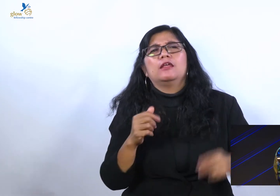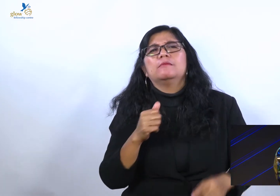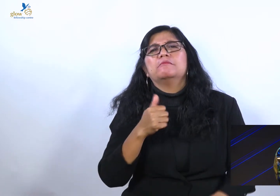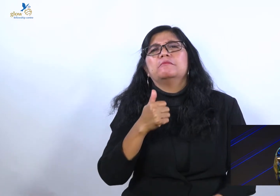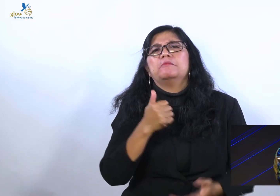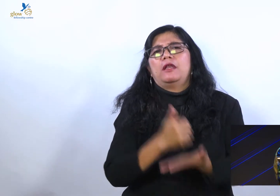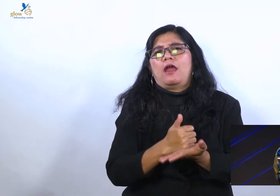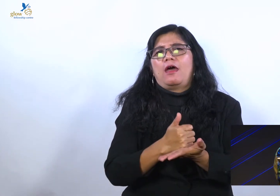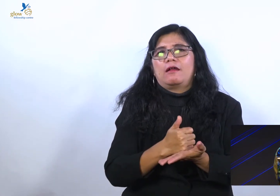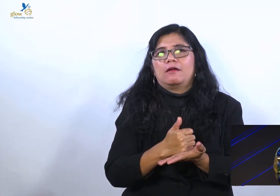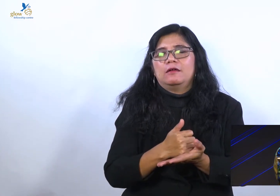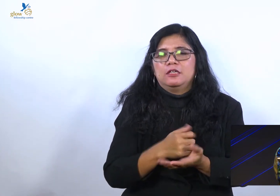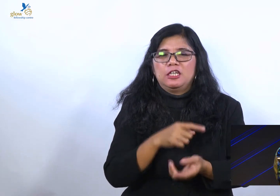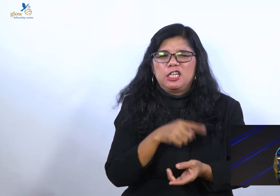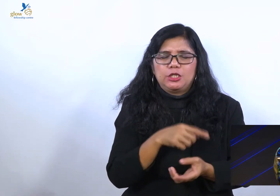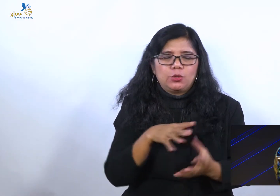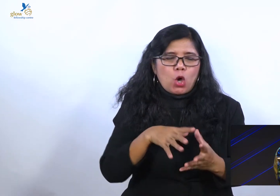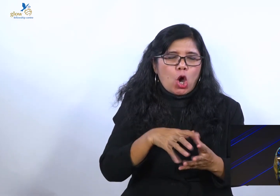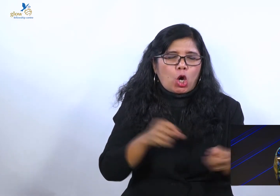diri saudara.